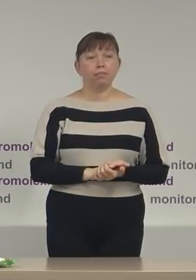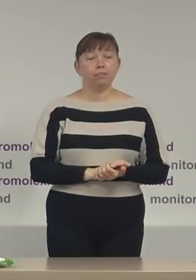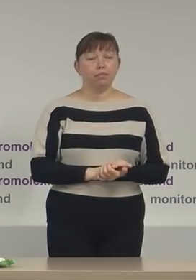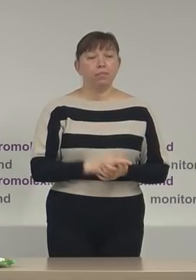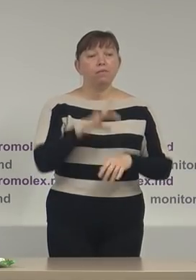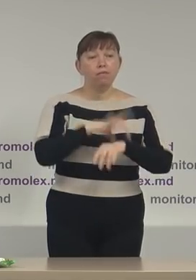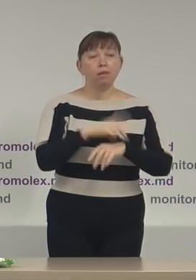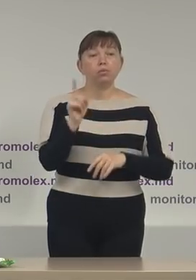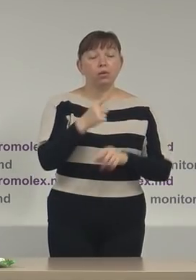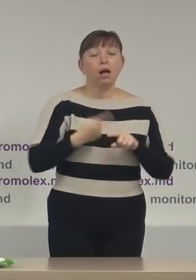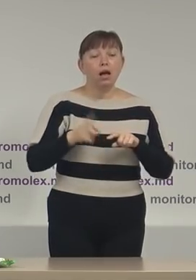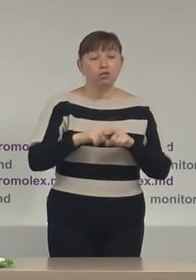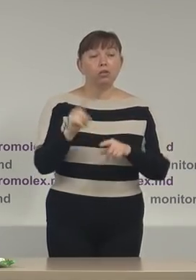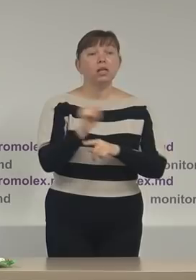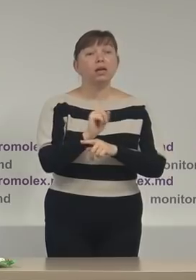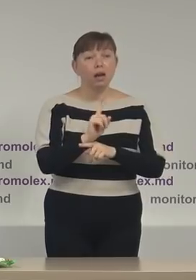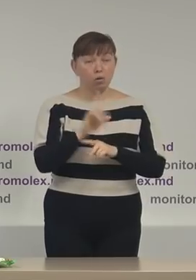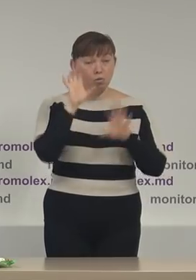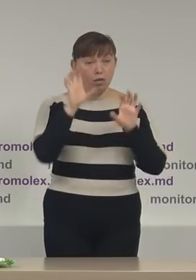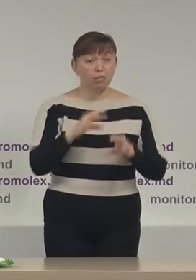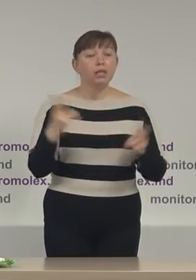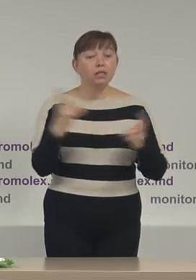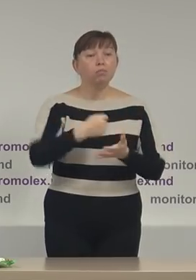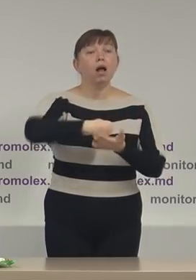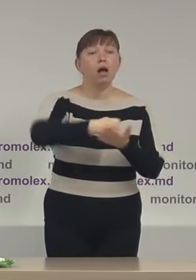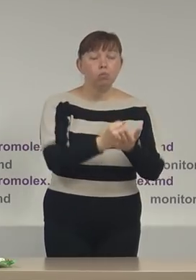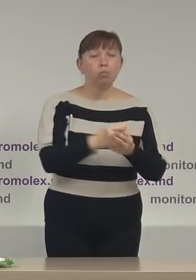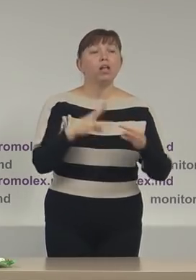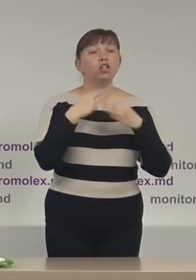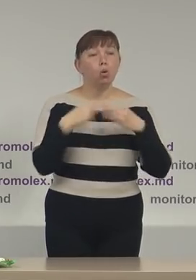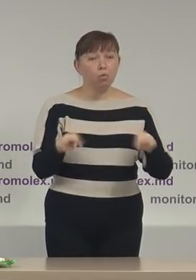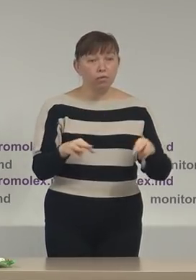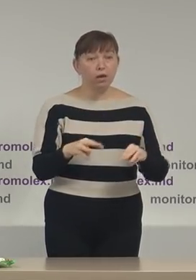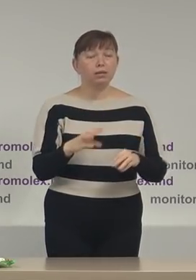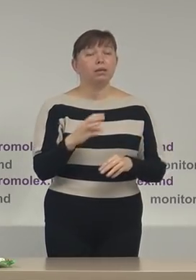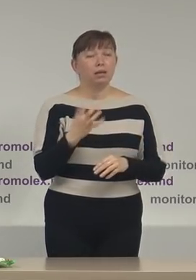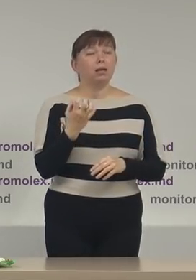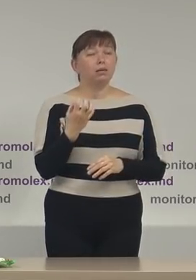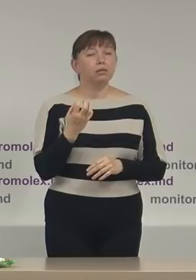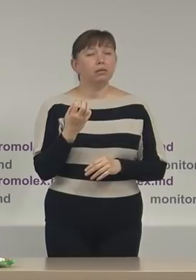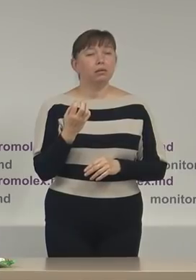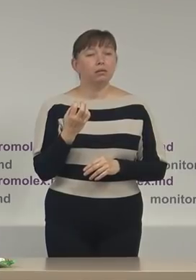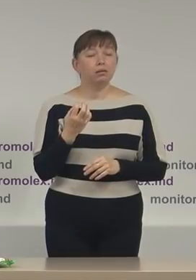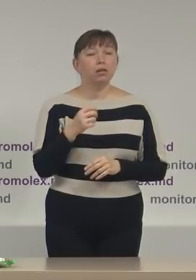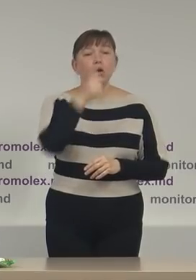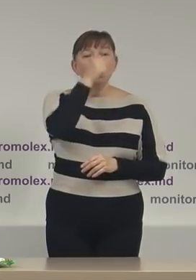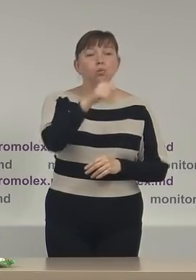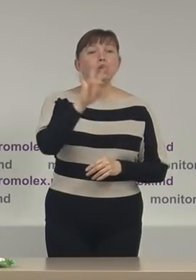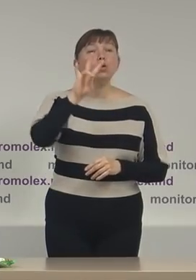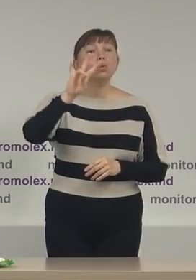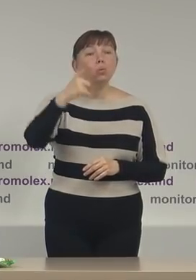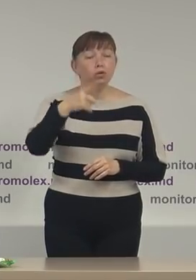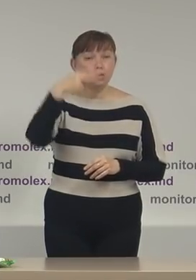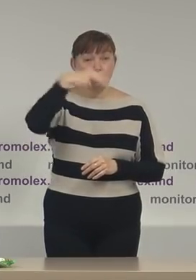faptul că acest regulament urma să fie aprobat de guvern încă în luna iunie